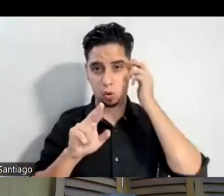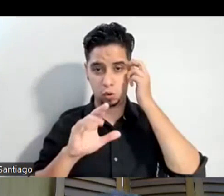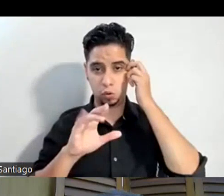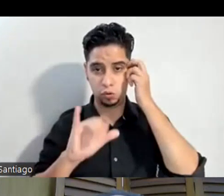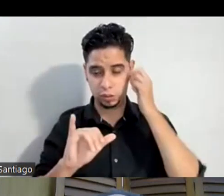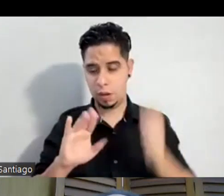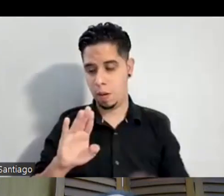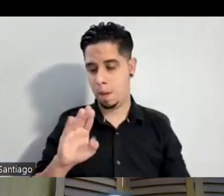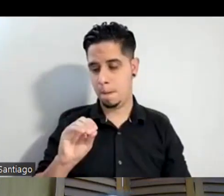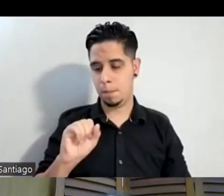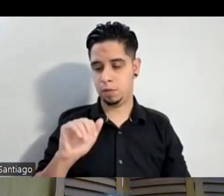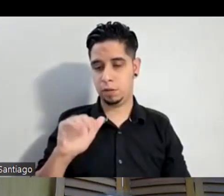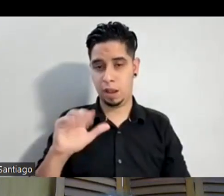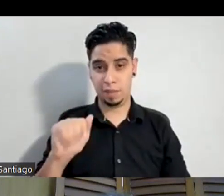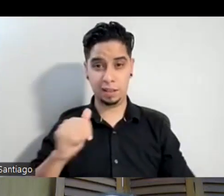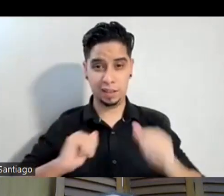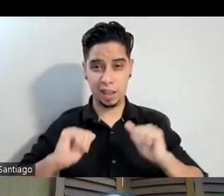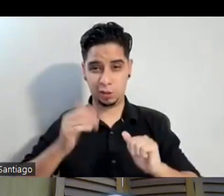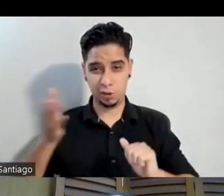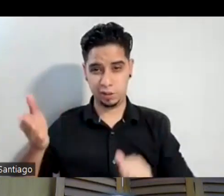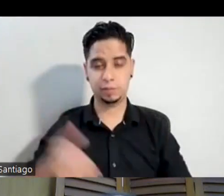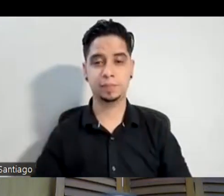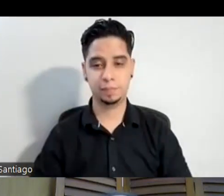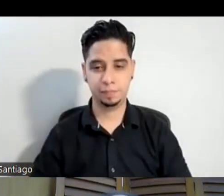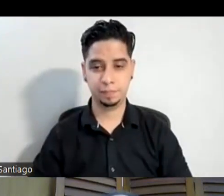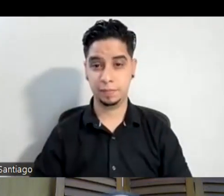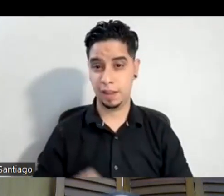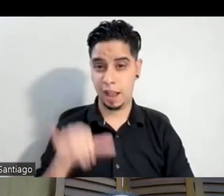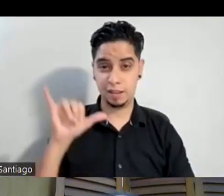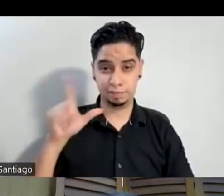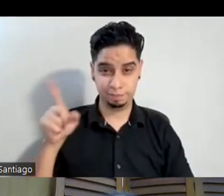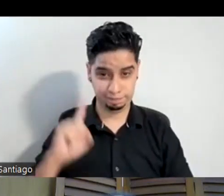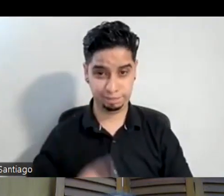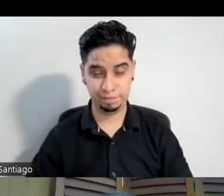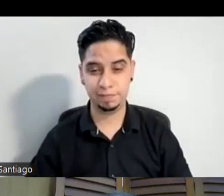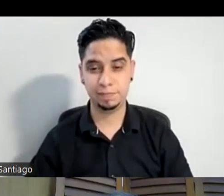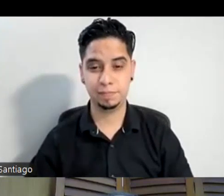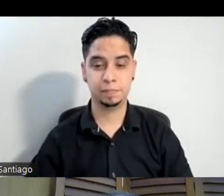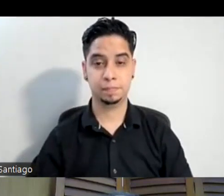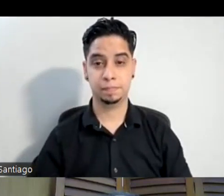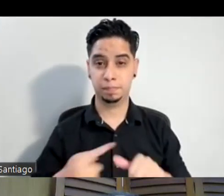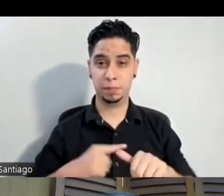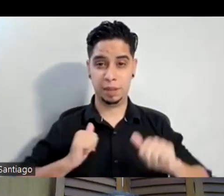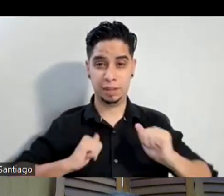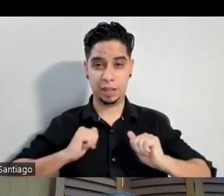ahí fue ajá ahí fue ese fue el primer teatro como tal que yo pise